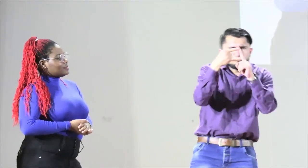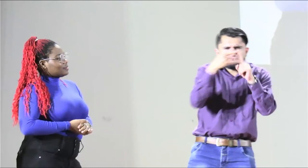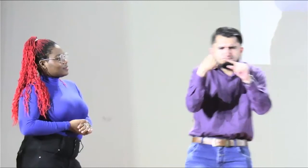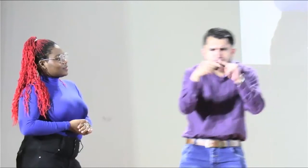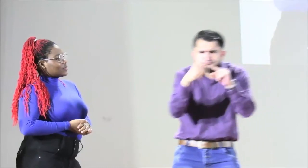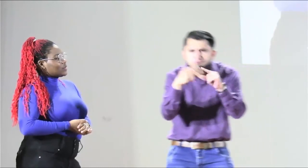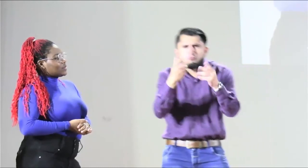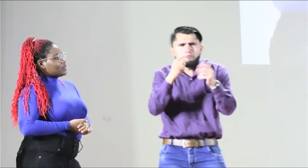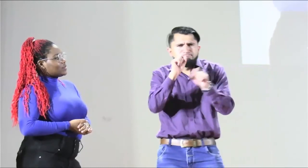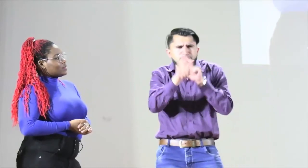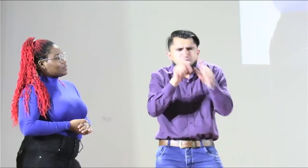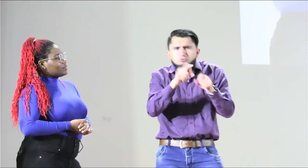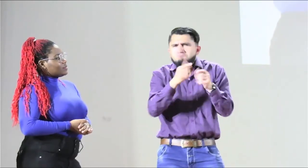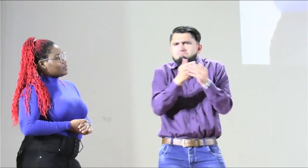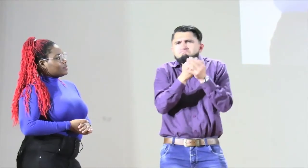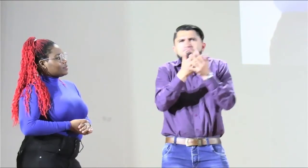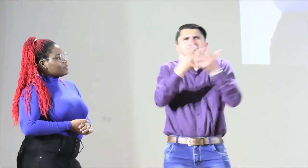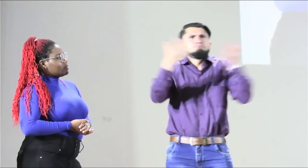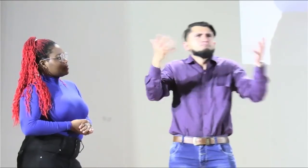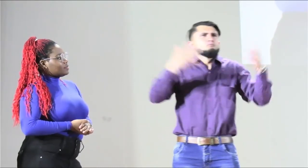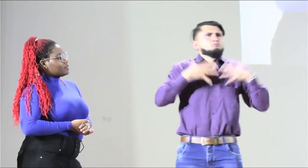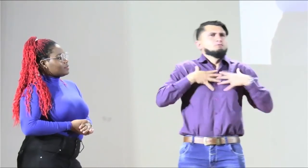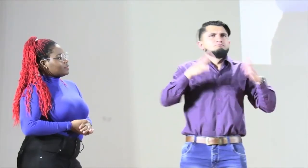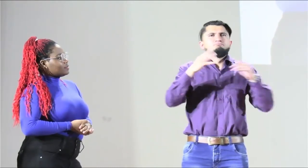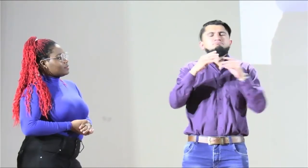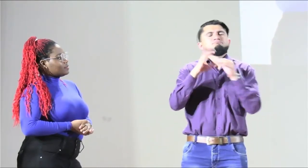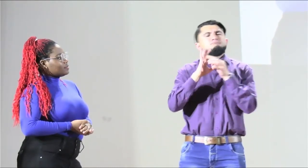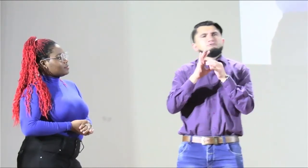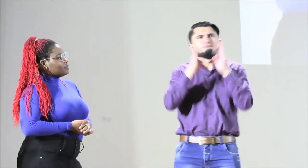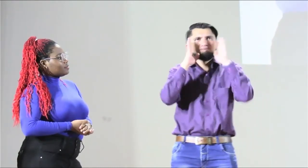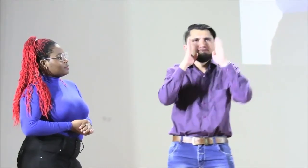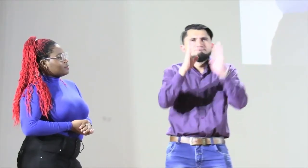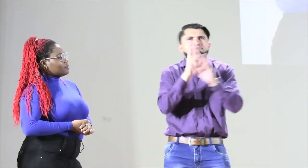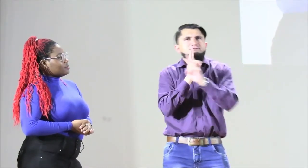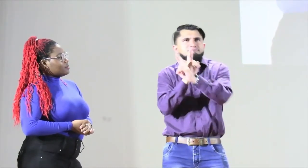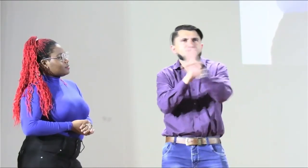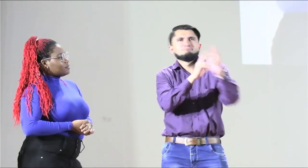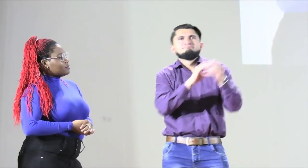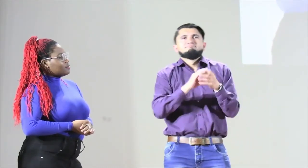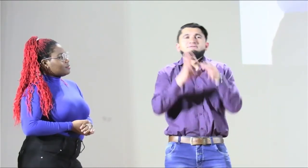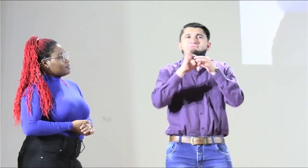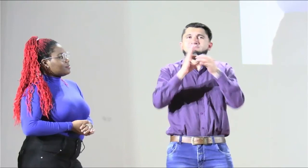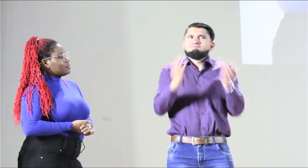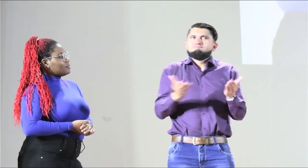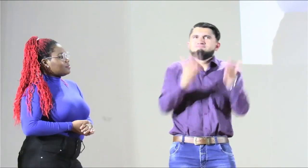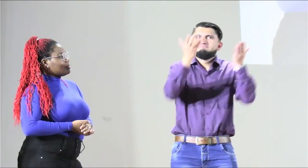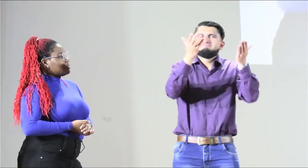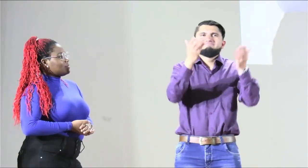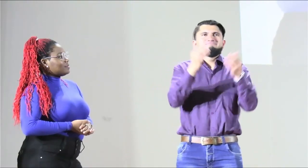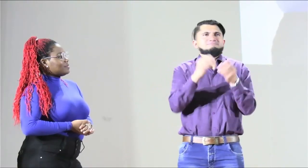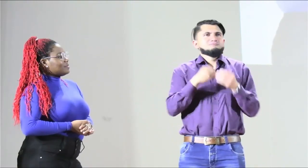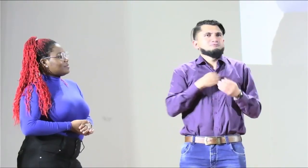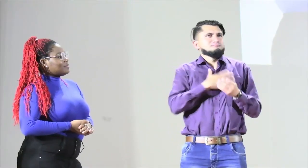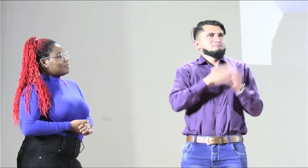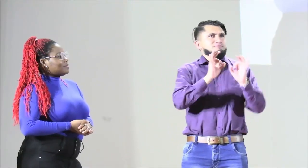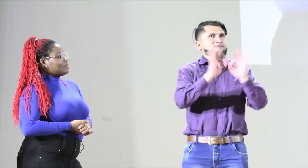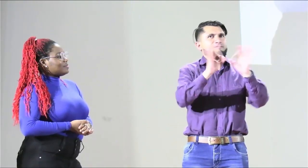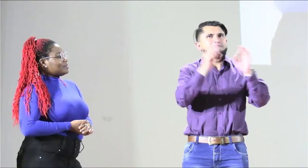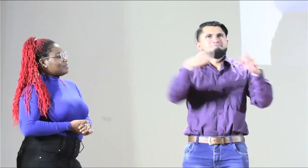bienvenida a nuestros correos, a nuestro contacto en FENASCOL, para que nosotros a su vez, pues podamos responder a esas dudas e